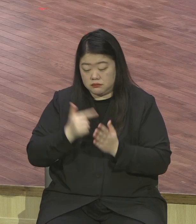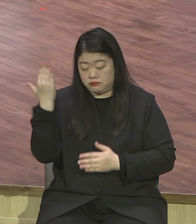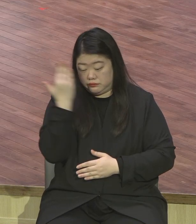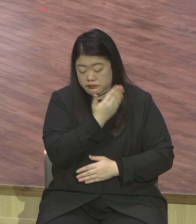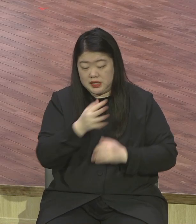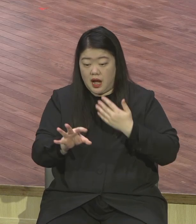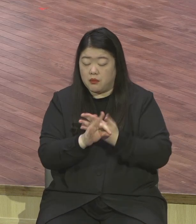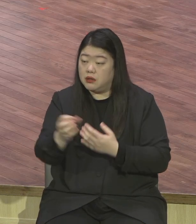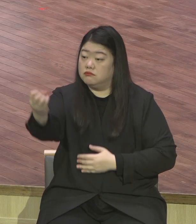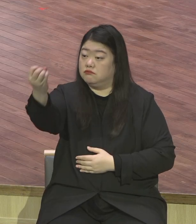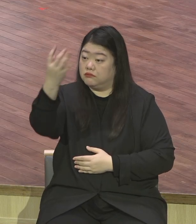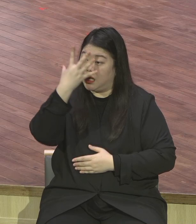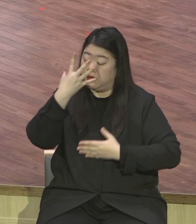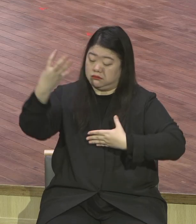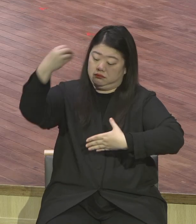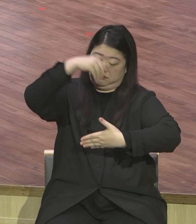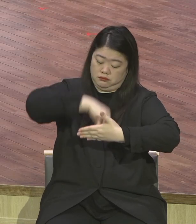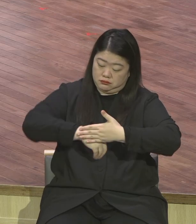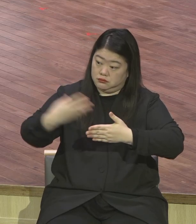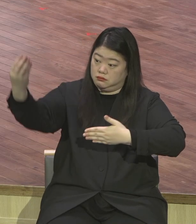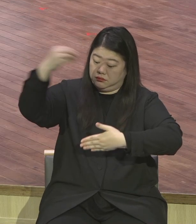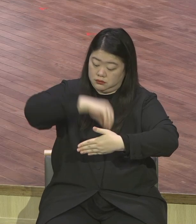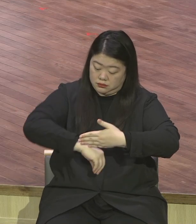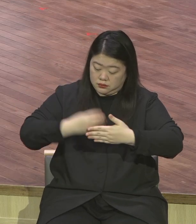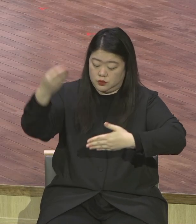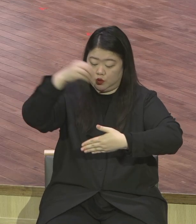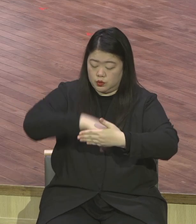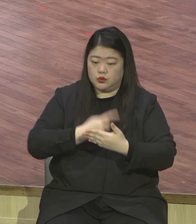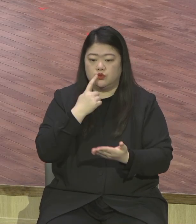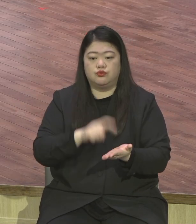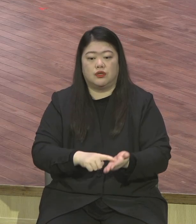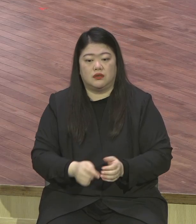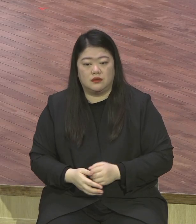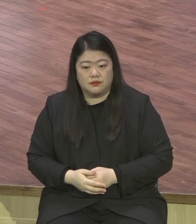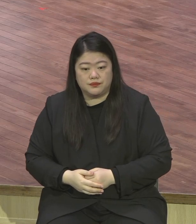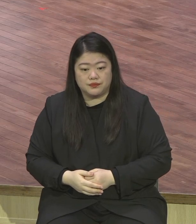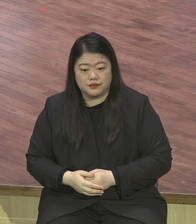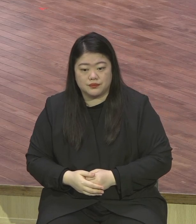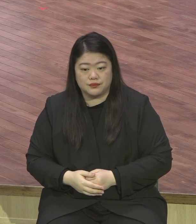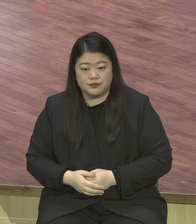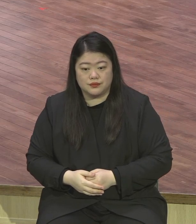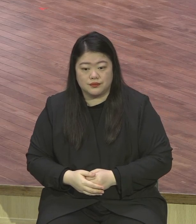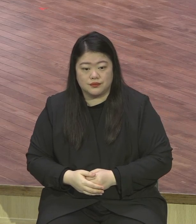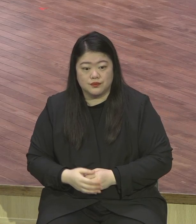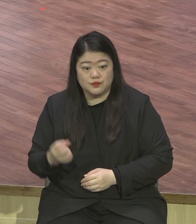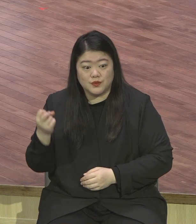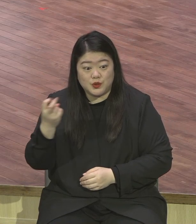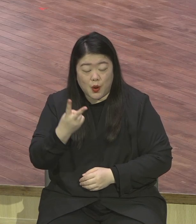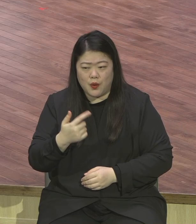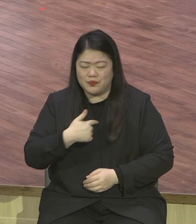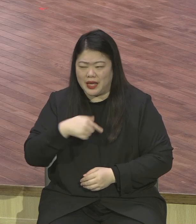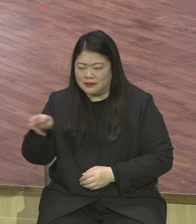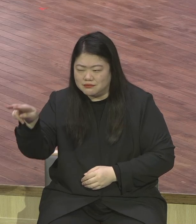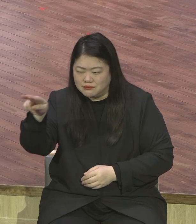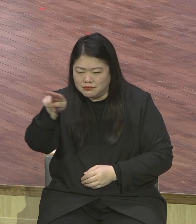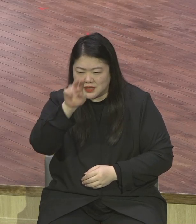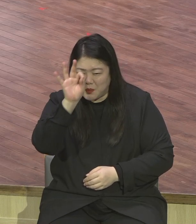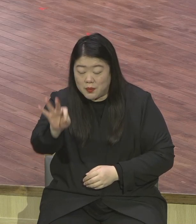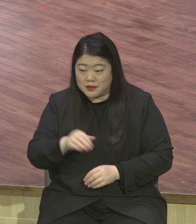맨날 앉아 있지 노트에 적고 있지 하나도 안 믿습니다 설교가 귀에 안